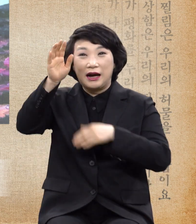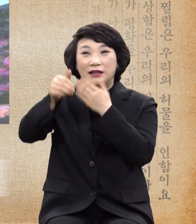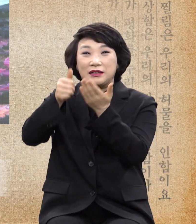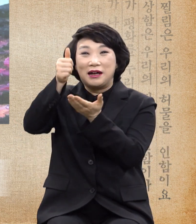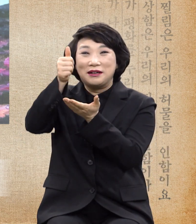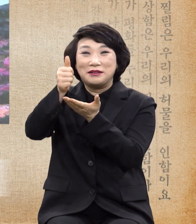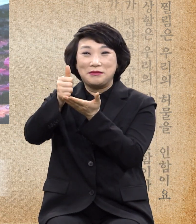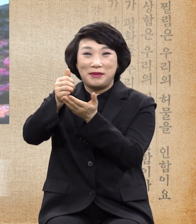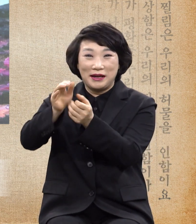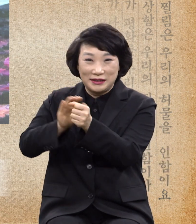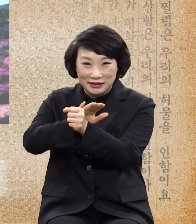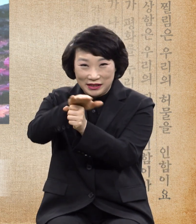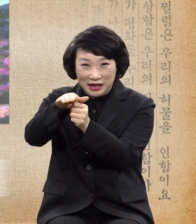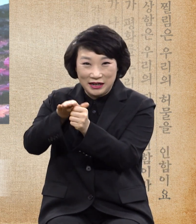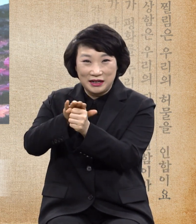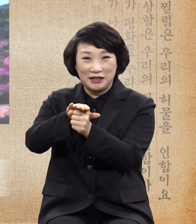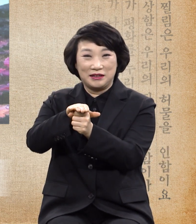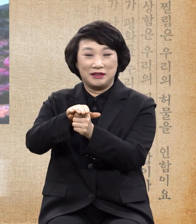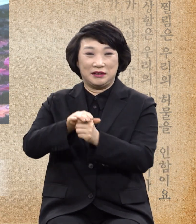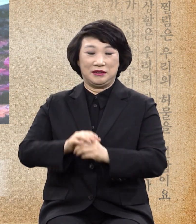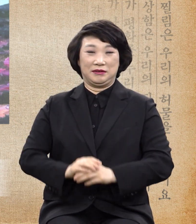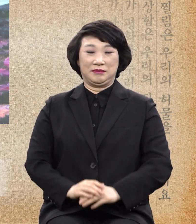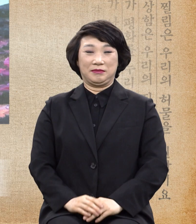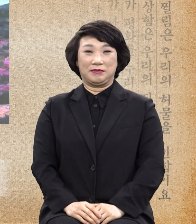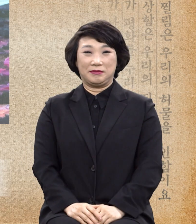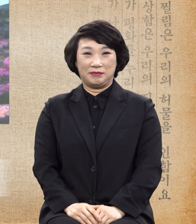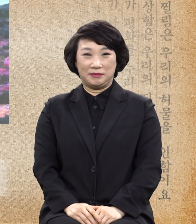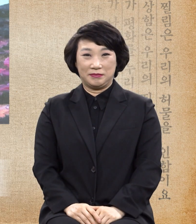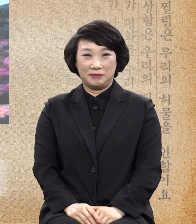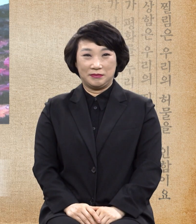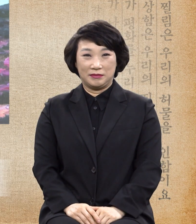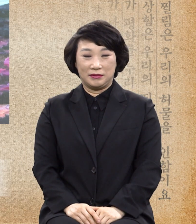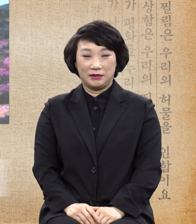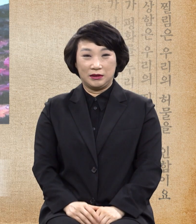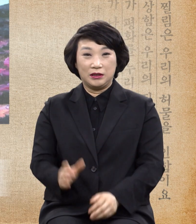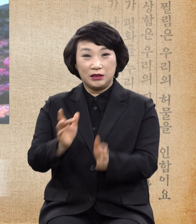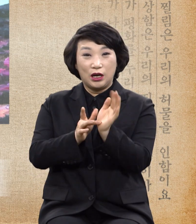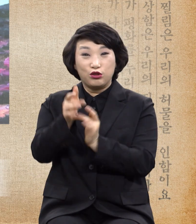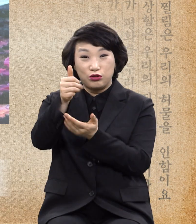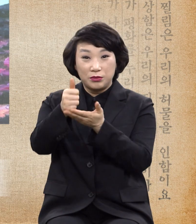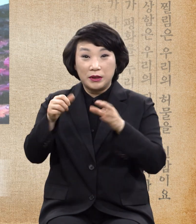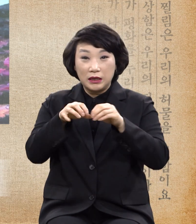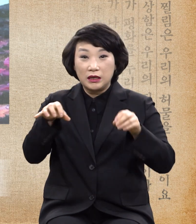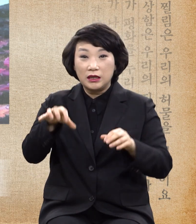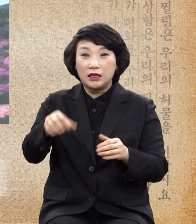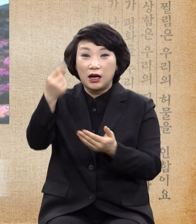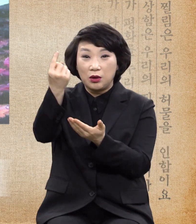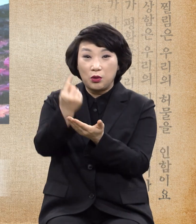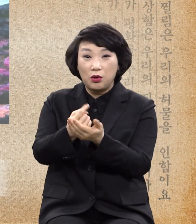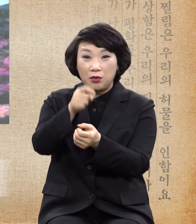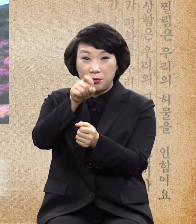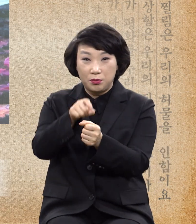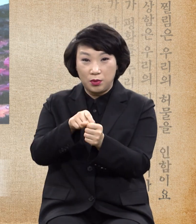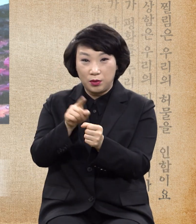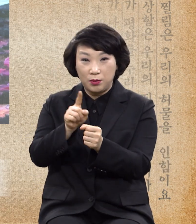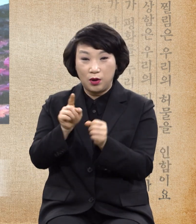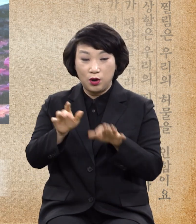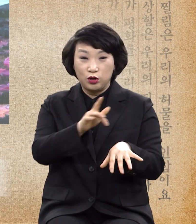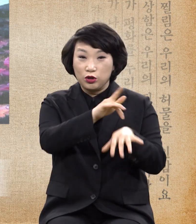사랑이었습니다. 예수가 이 땅에 오신 목적이 귀신 쫓고